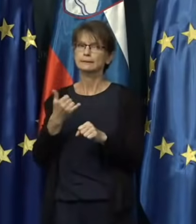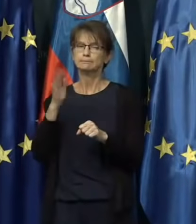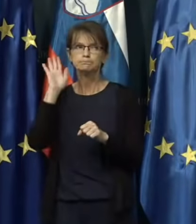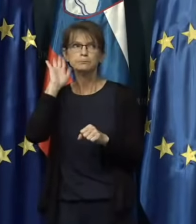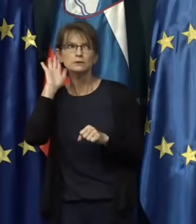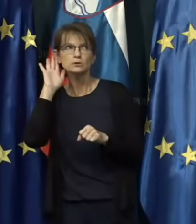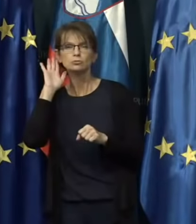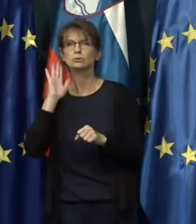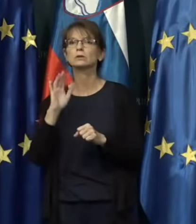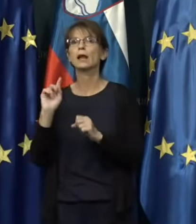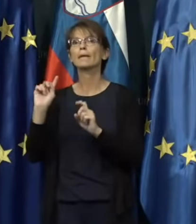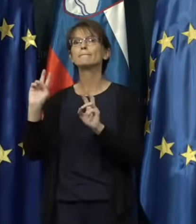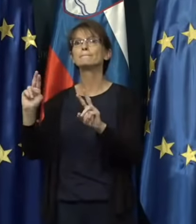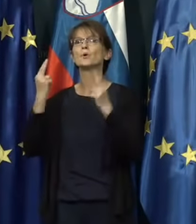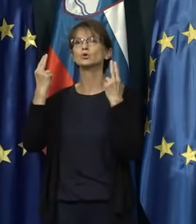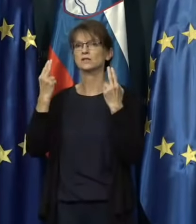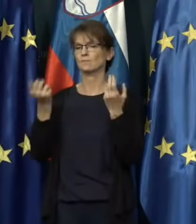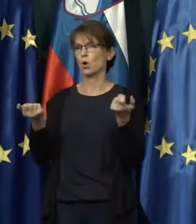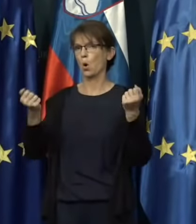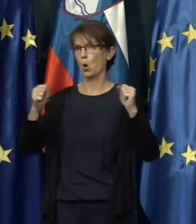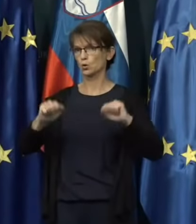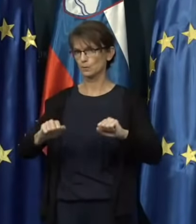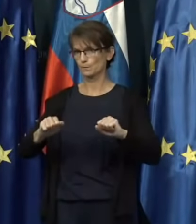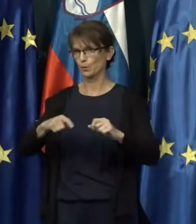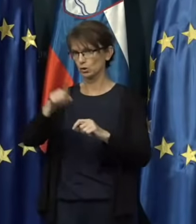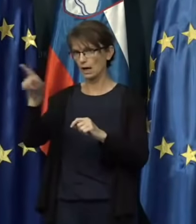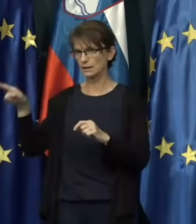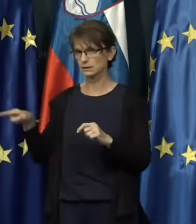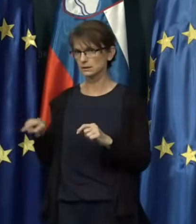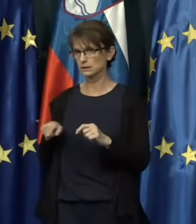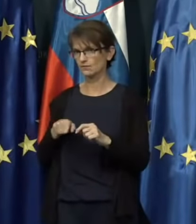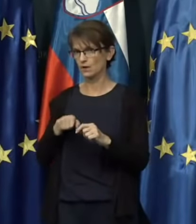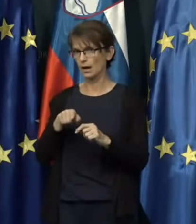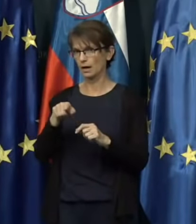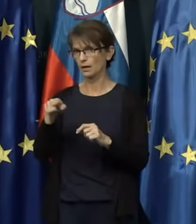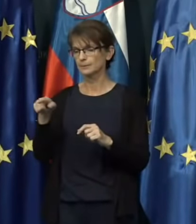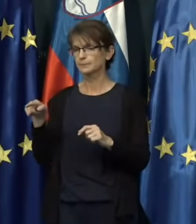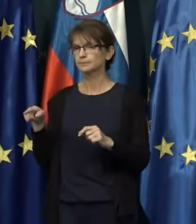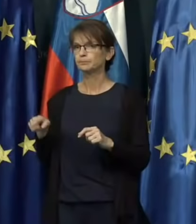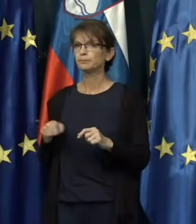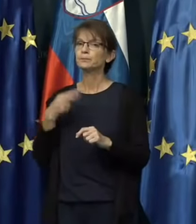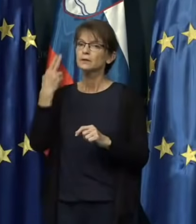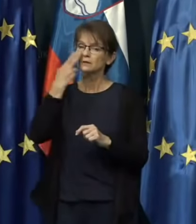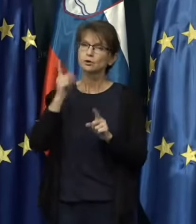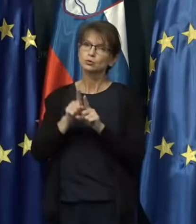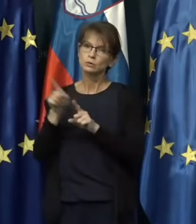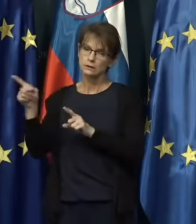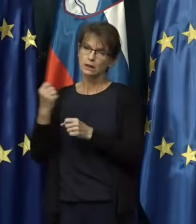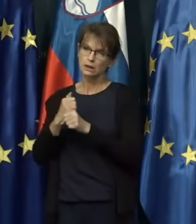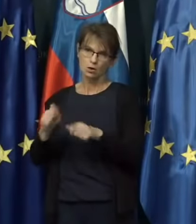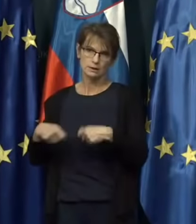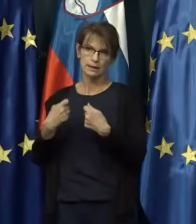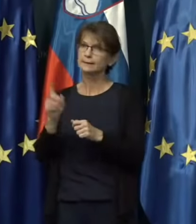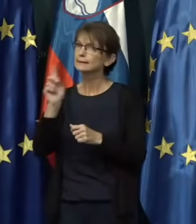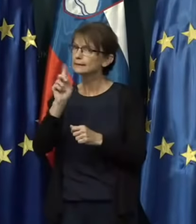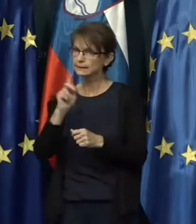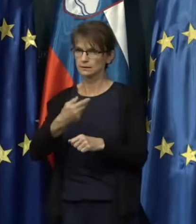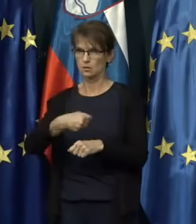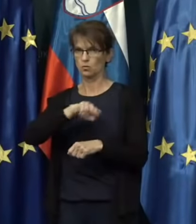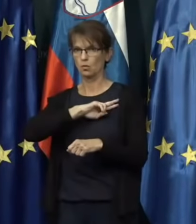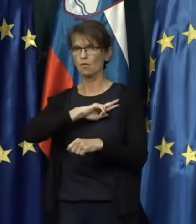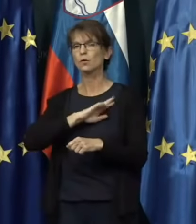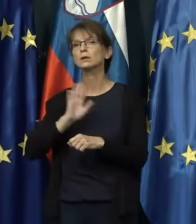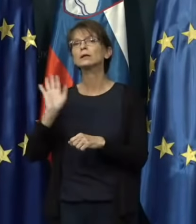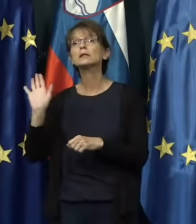pozivom gospodarstva, ker ne nazadnje tudi delodajalec ni odgovoren za to, da se